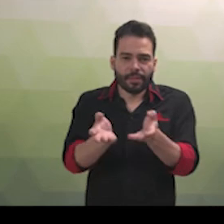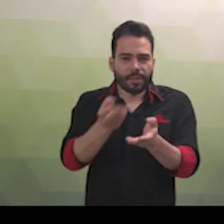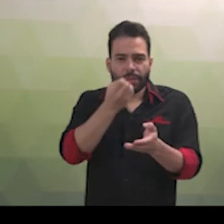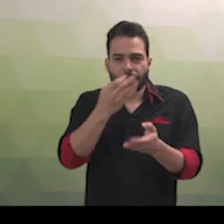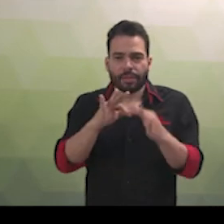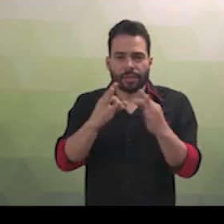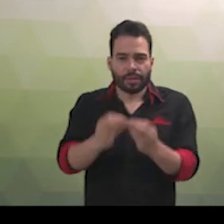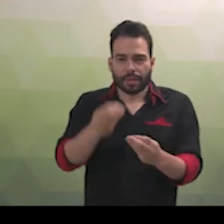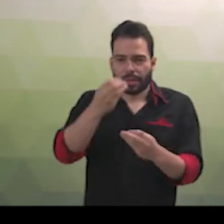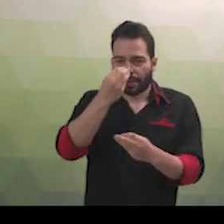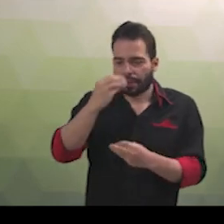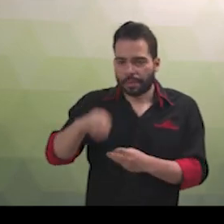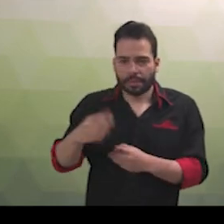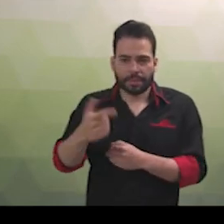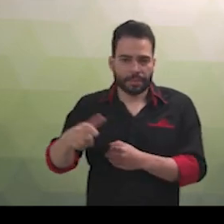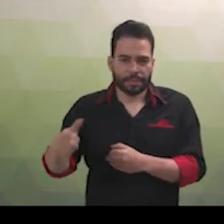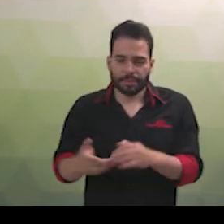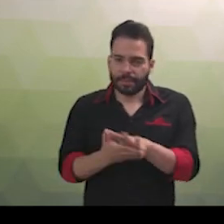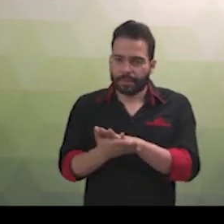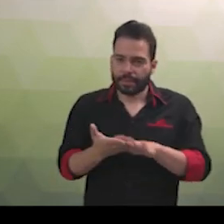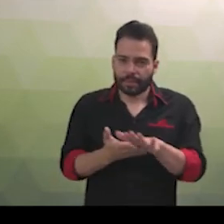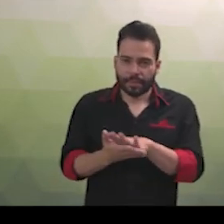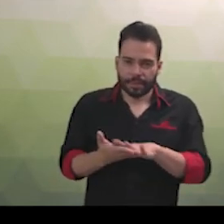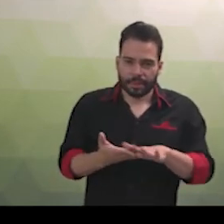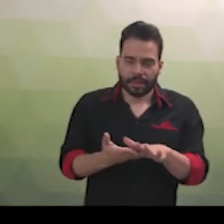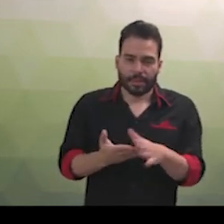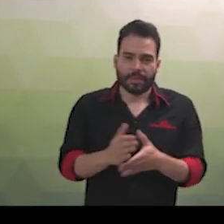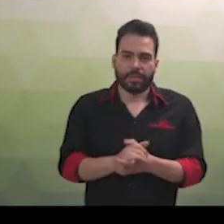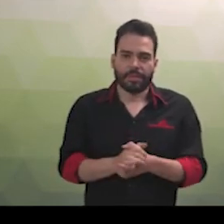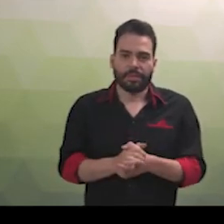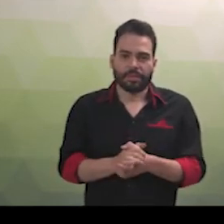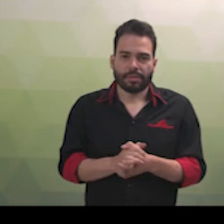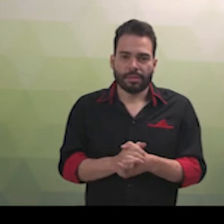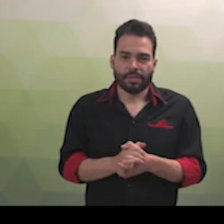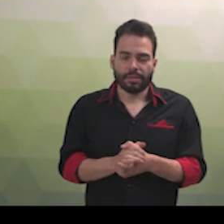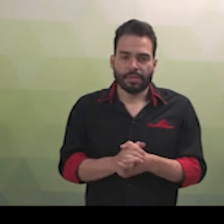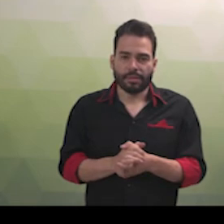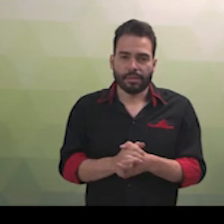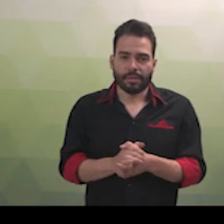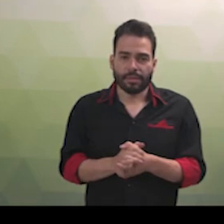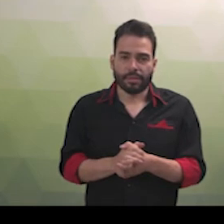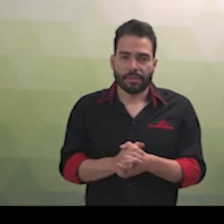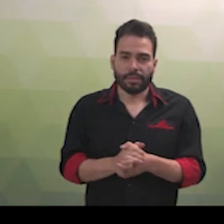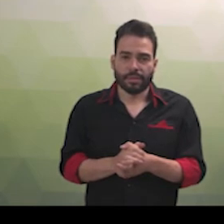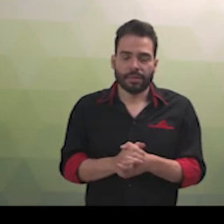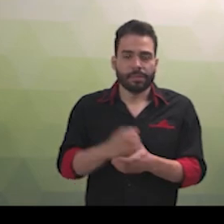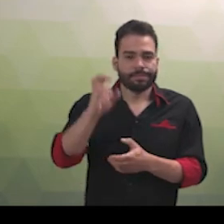preconceitos de origem, raça, sexo, cor, idade e quaisquer outras formas de discriminação. Artigo